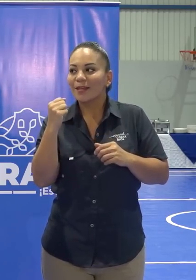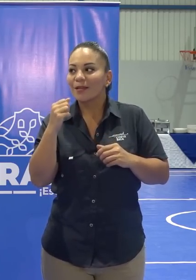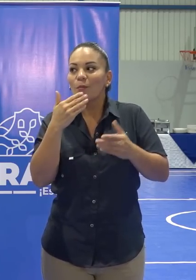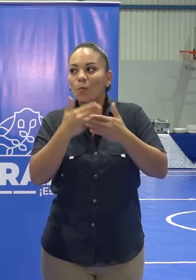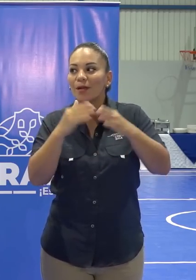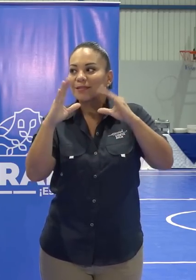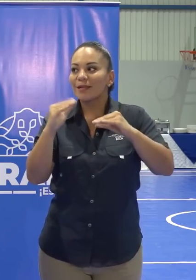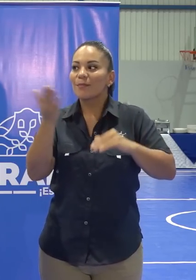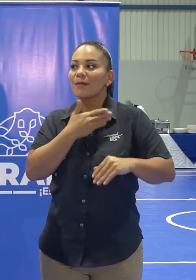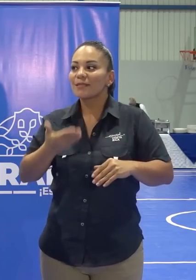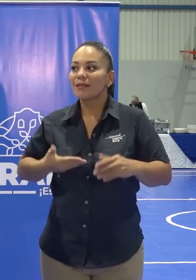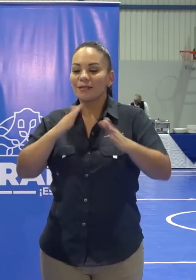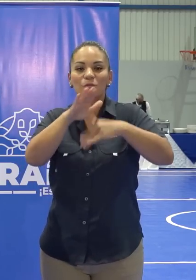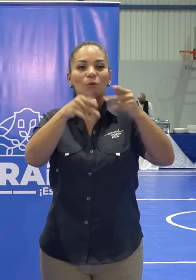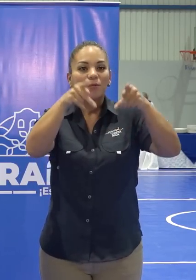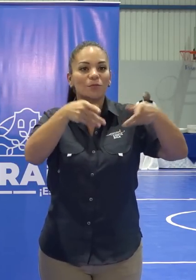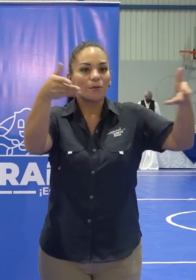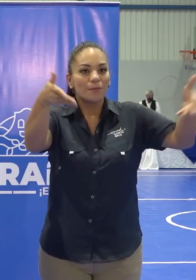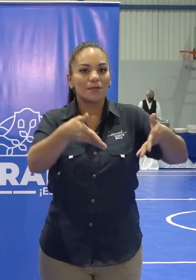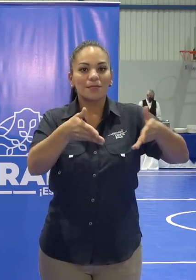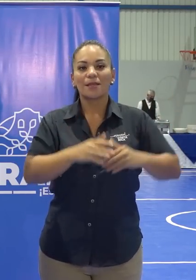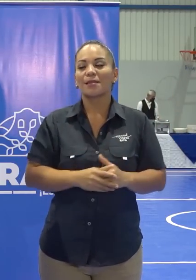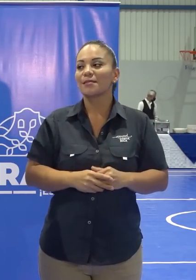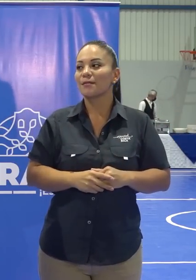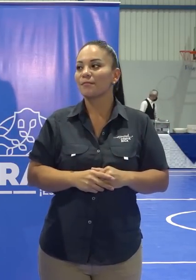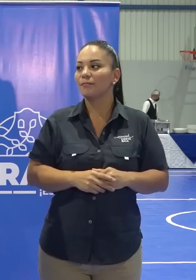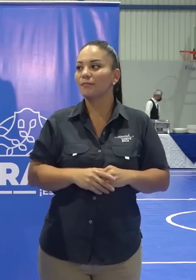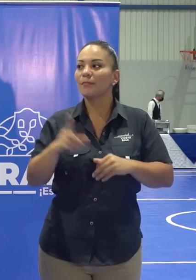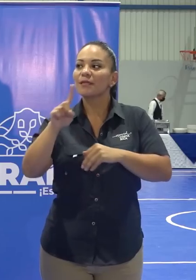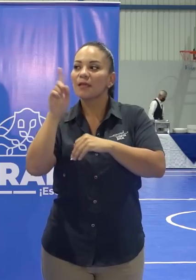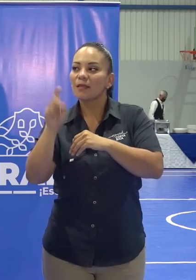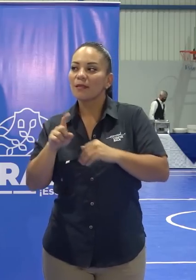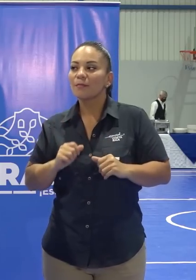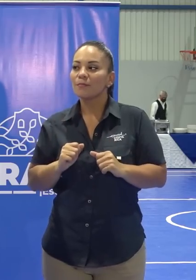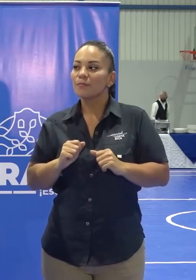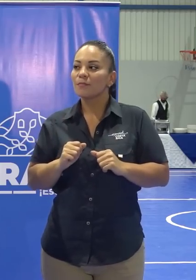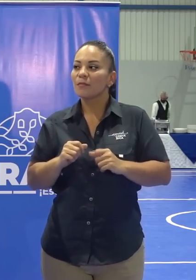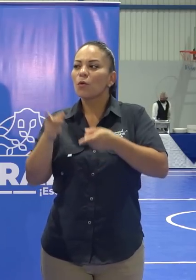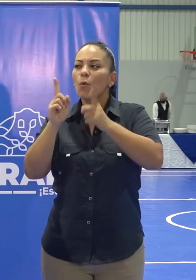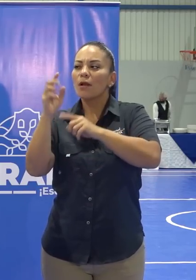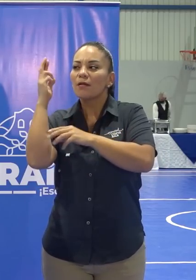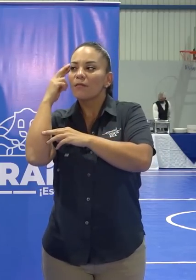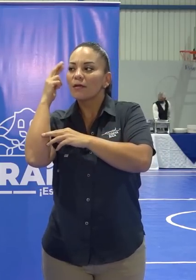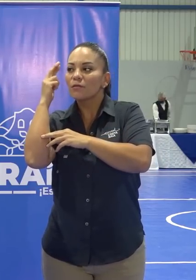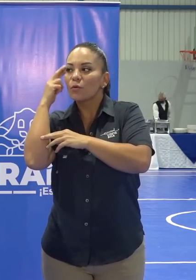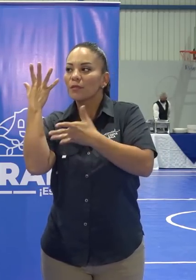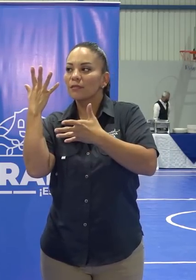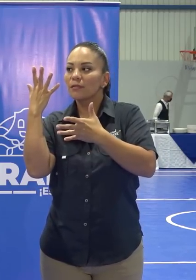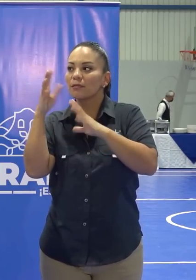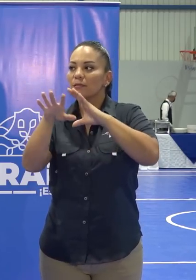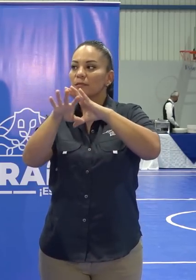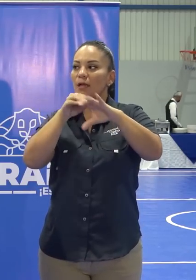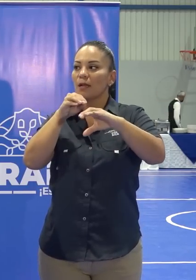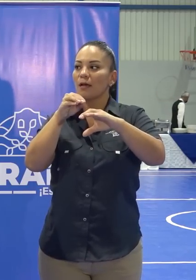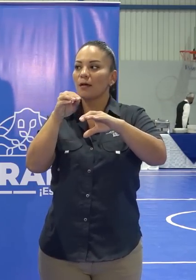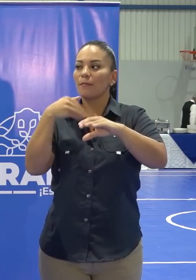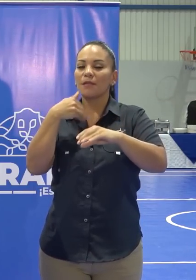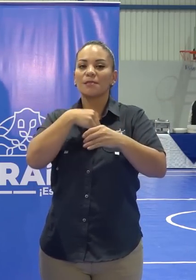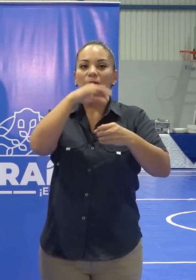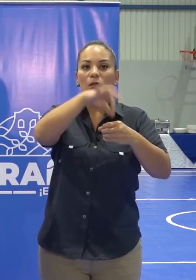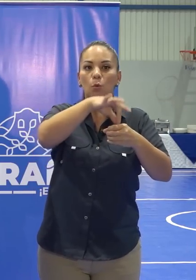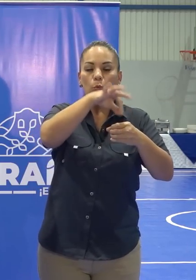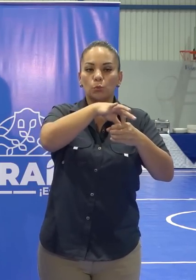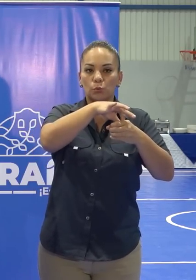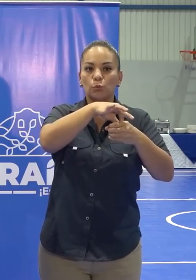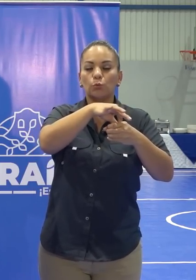Buenas tardes, presidente, y todos los presentes. Presidente, preguntarle cuáles son las razones de la salida del gobierno de las ministras de Agricultura